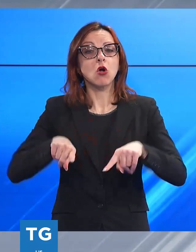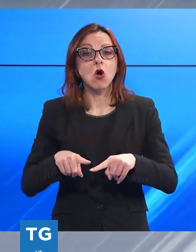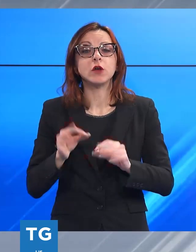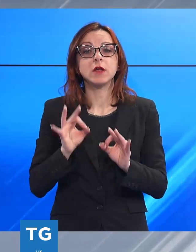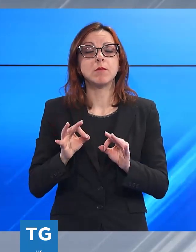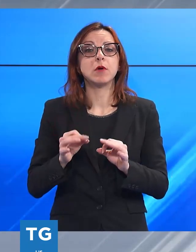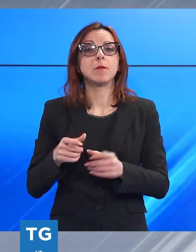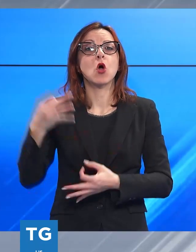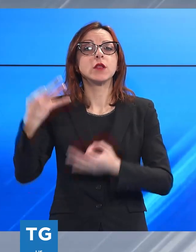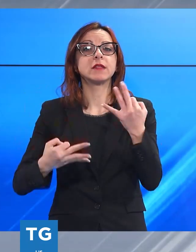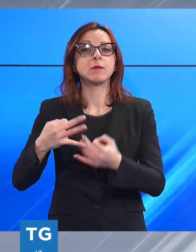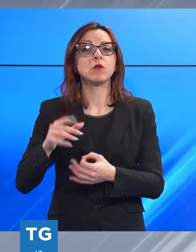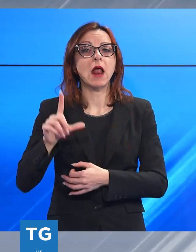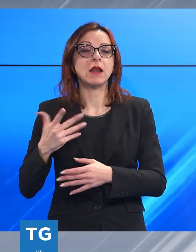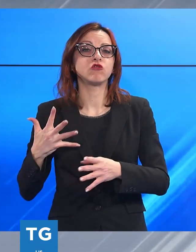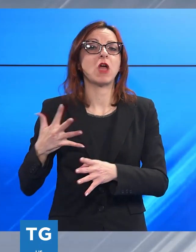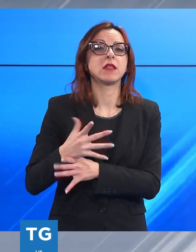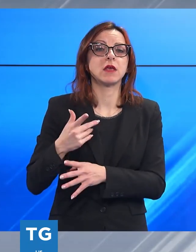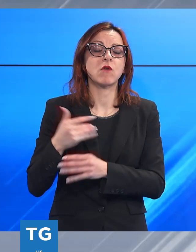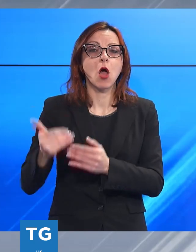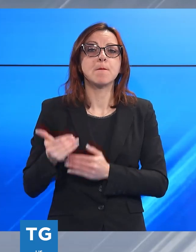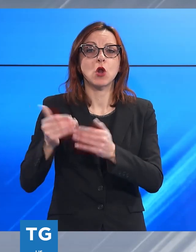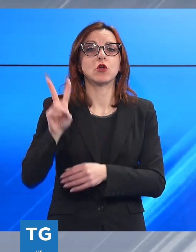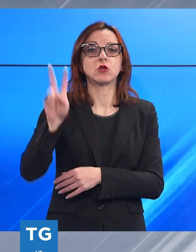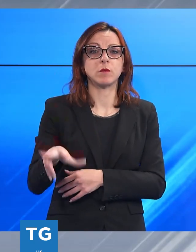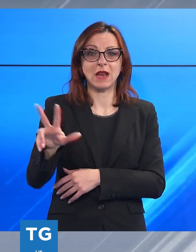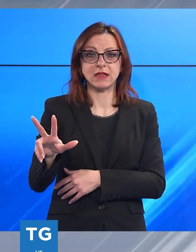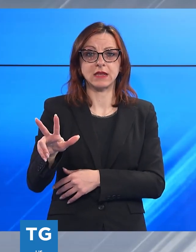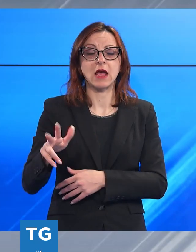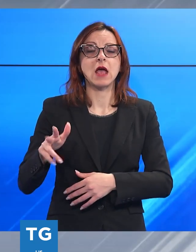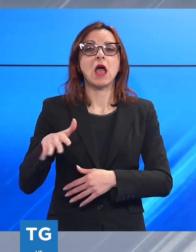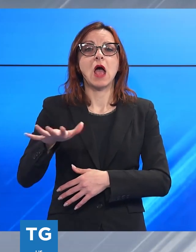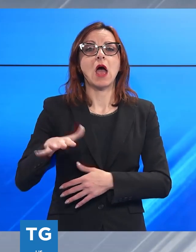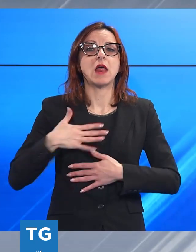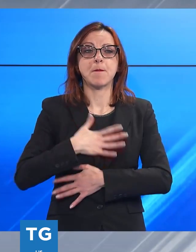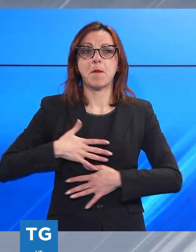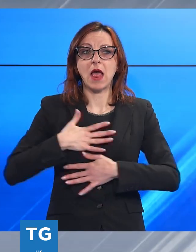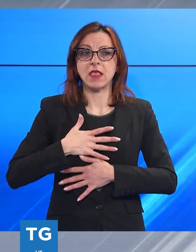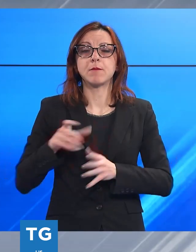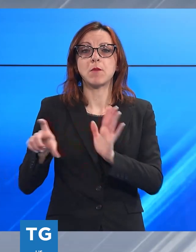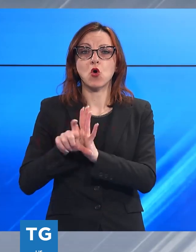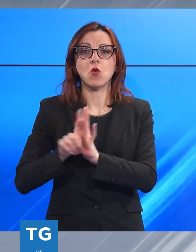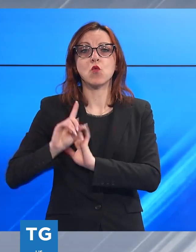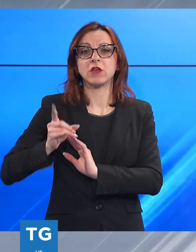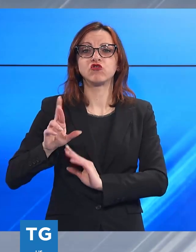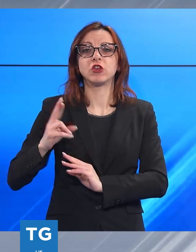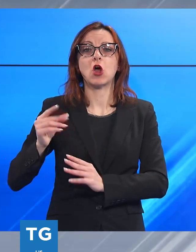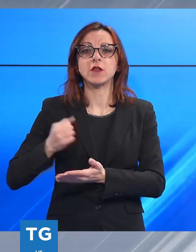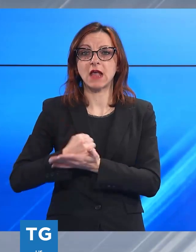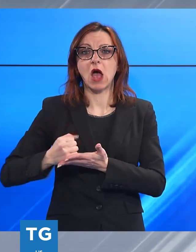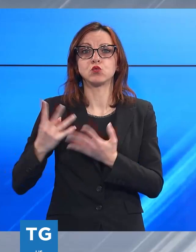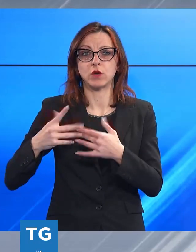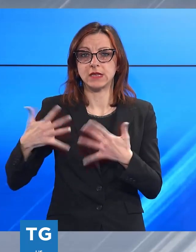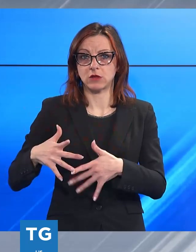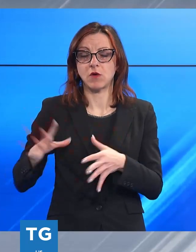Tarlecce, intervenuto a sua volta sulla proroga al 2033 di uno stabilimento balneare disposta dal comune di Ginosa, in base alla legge